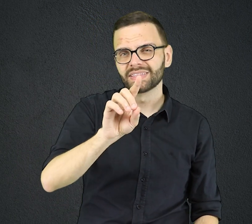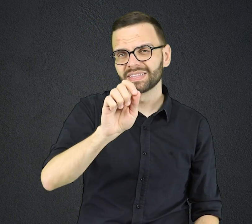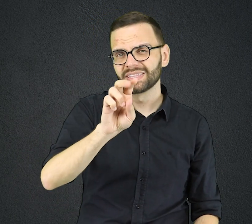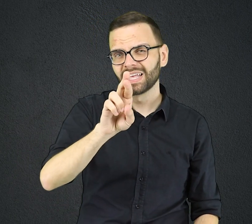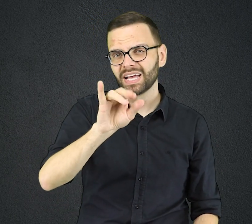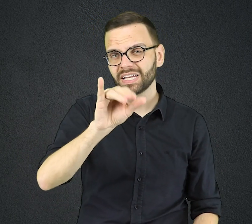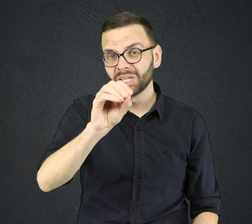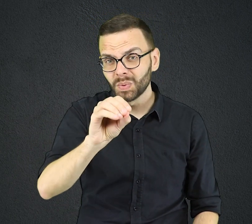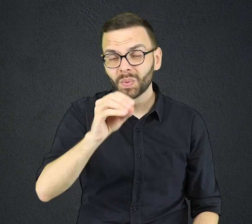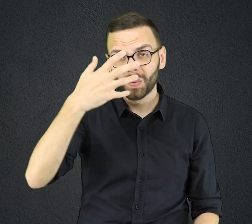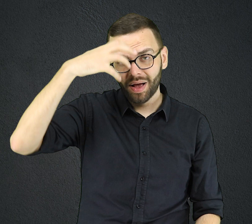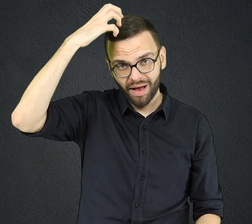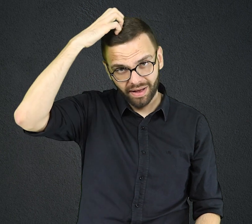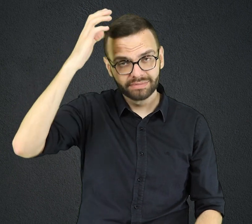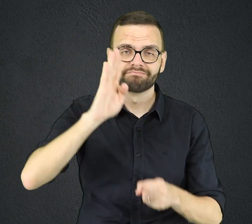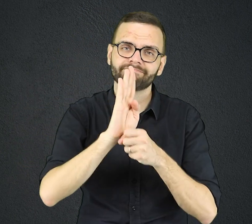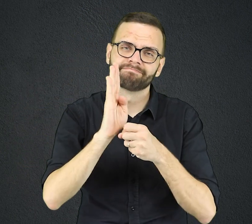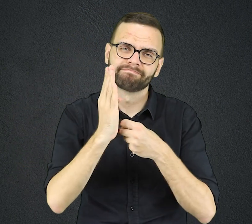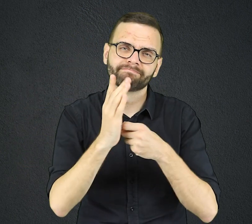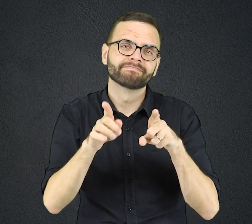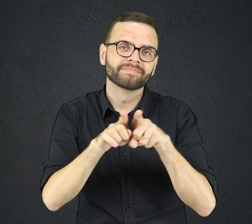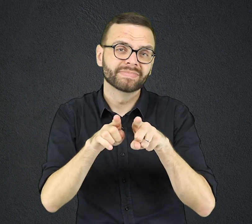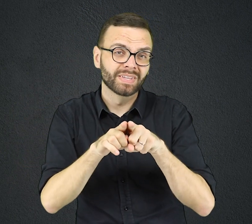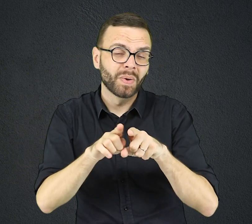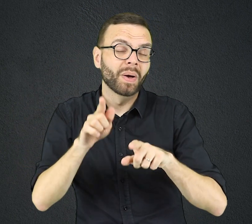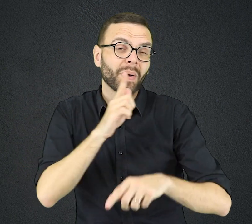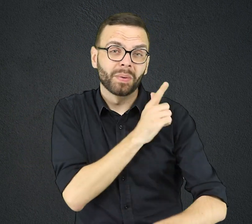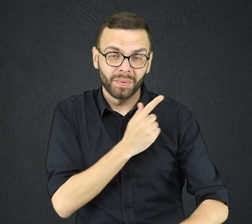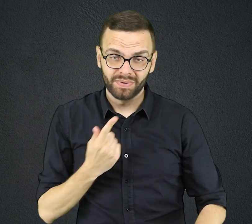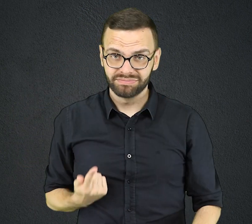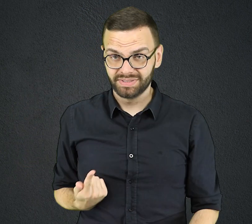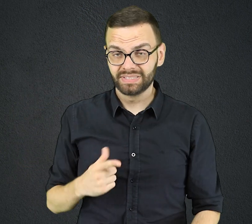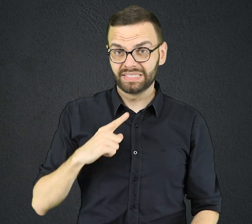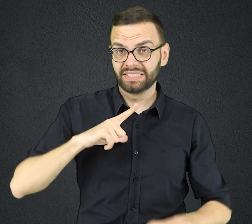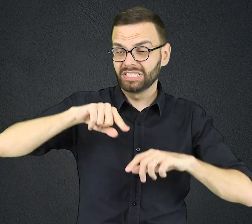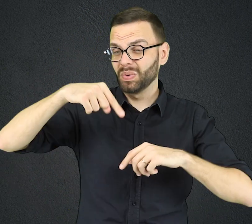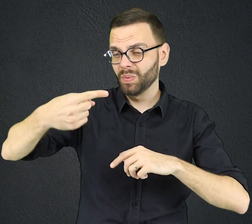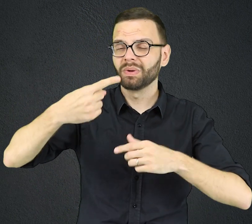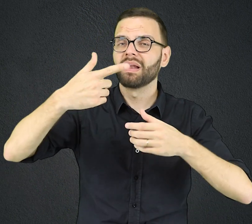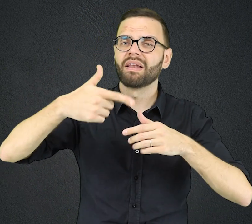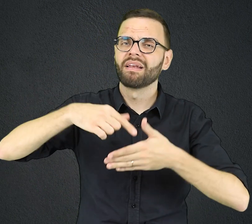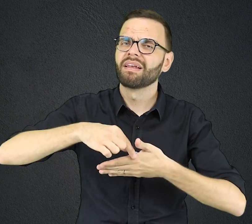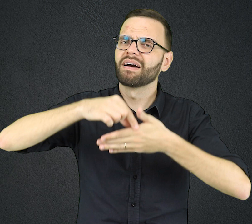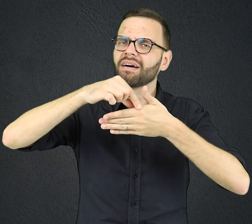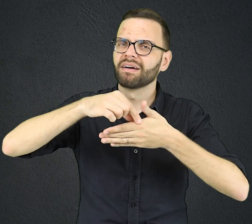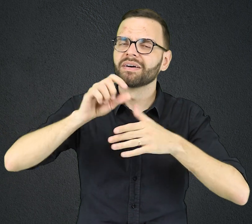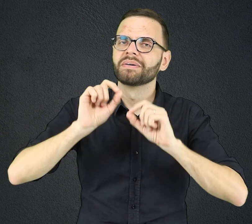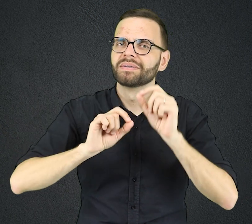de maior destaque. A estrutura de governo ainda tinha outros líderes chamados sátrapas, mas o